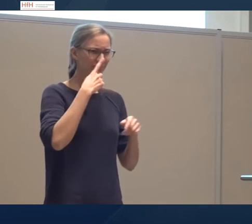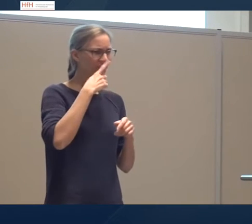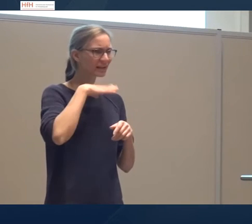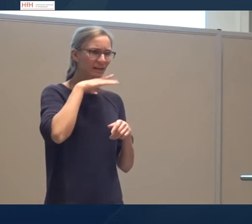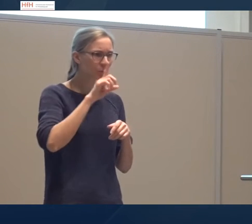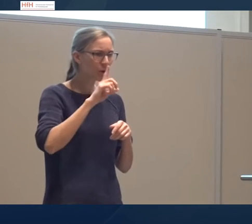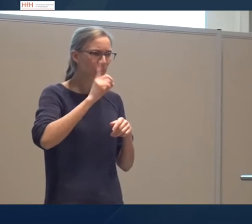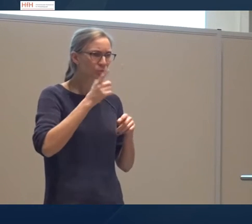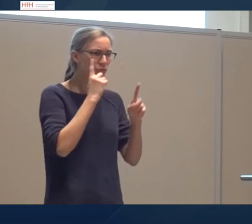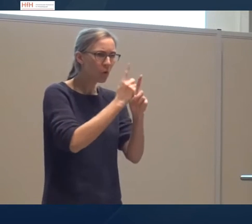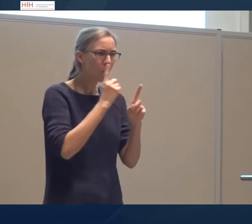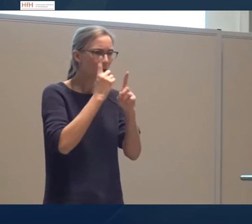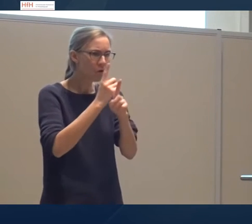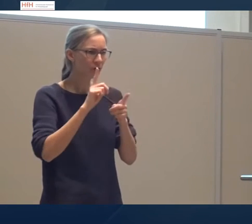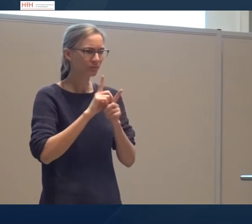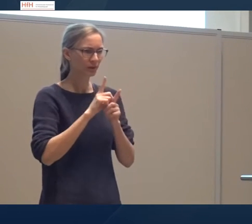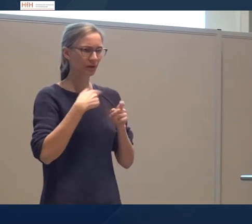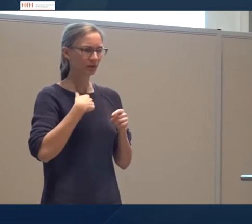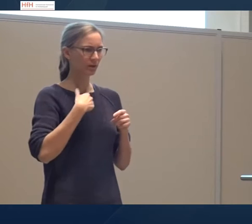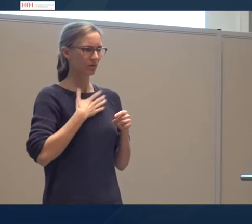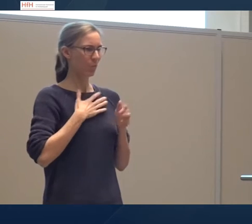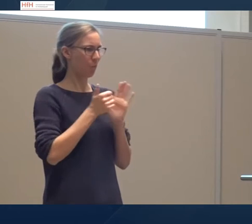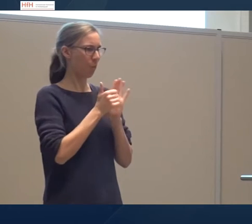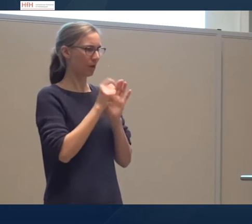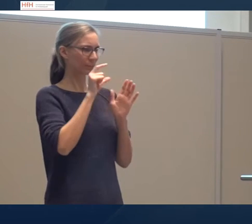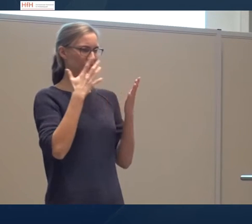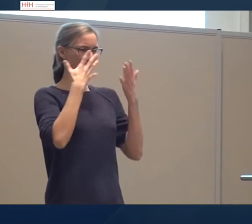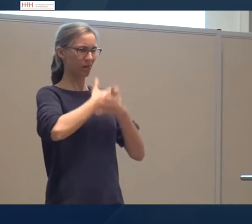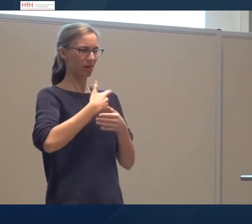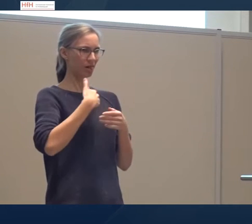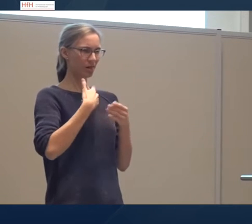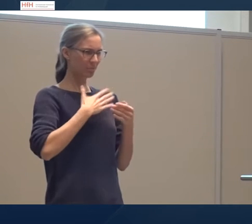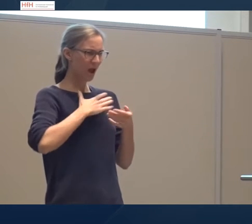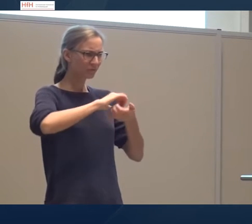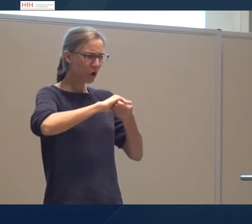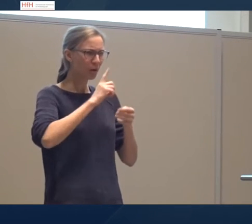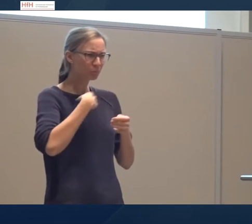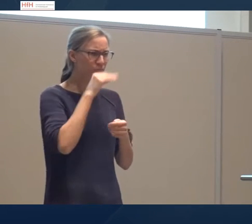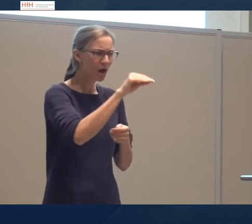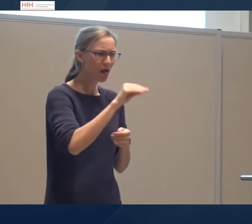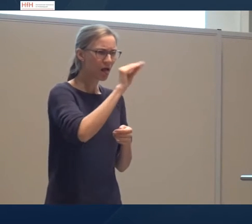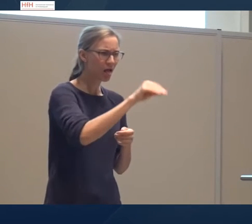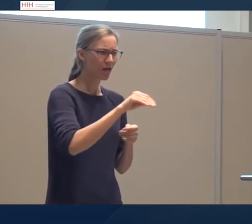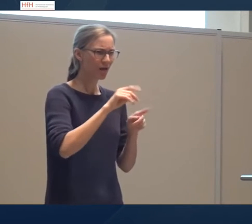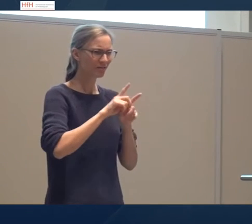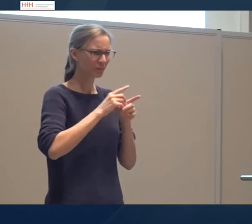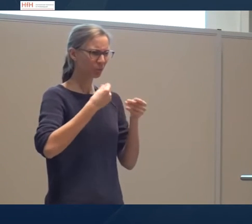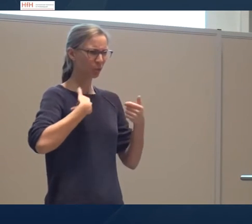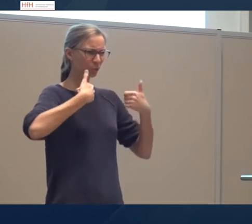auf die Leute zu und die haben das manchmal nicht verstanden, warum ich sie das jetzt frage, mit